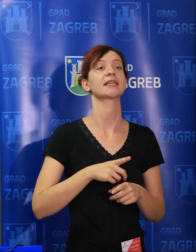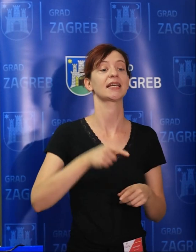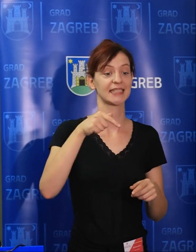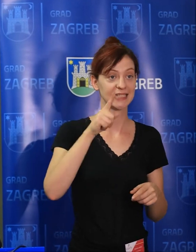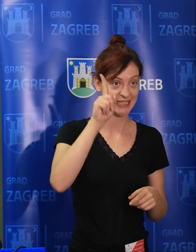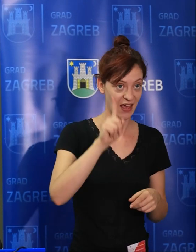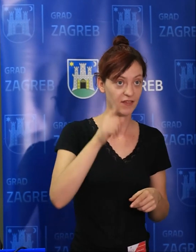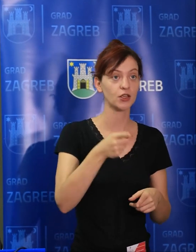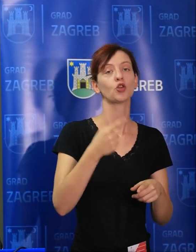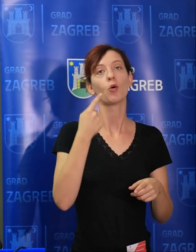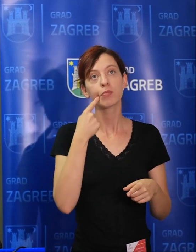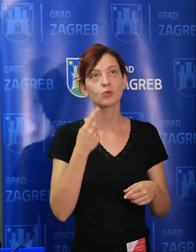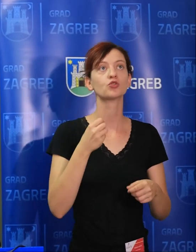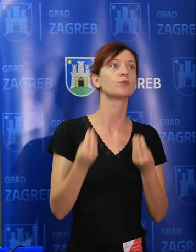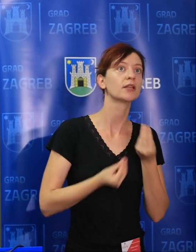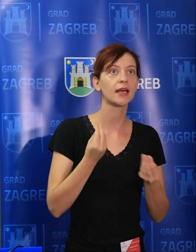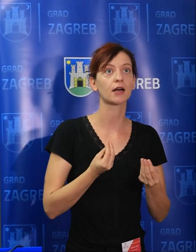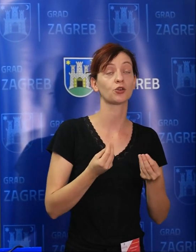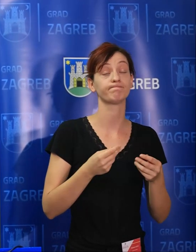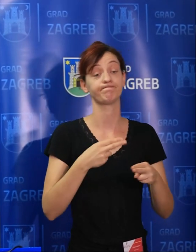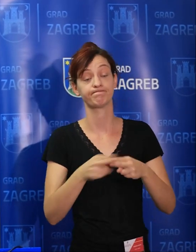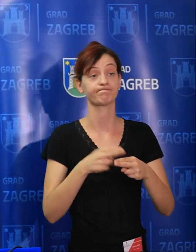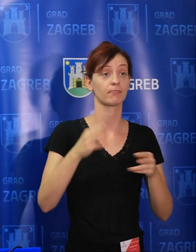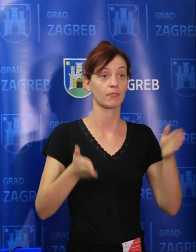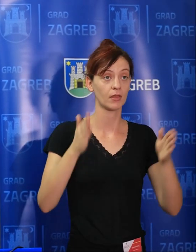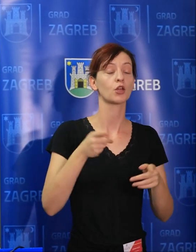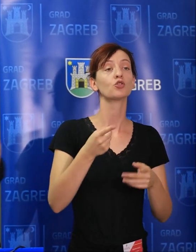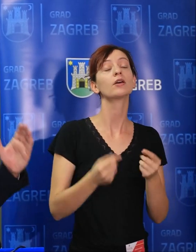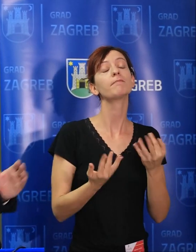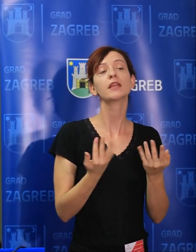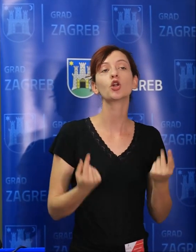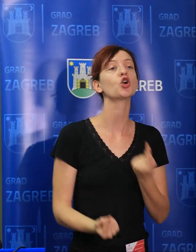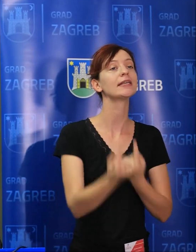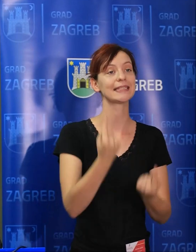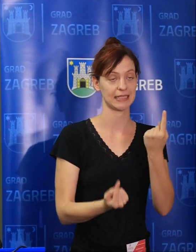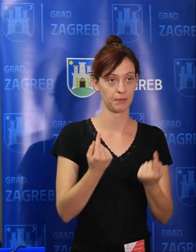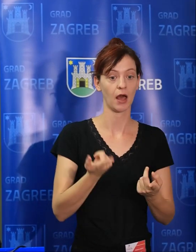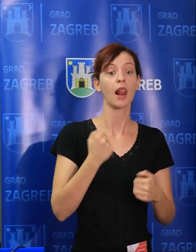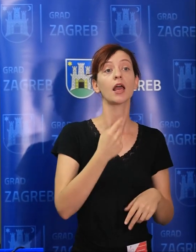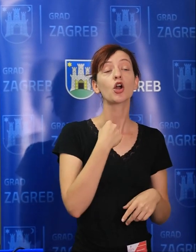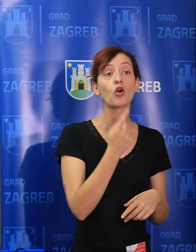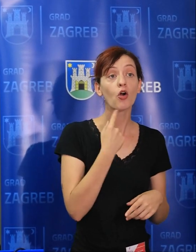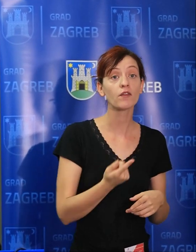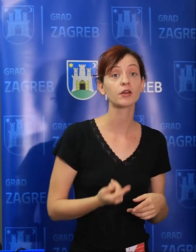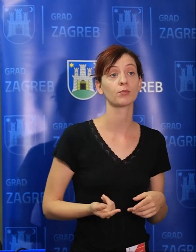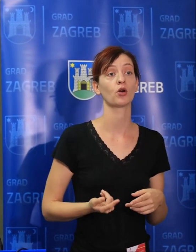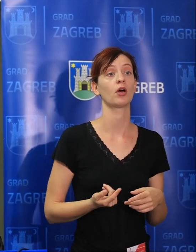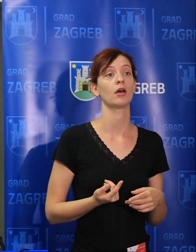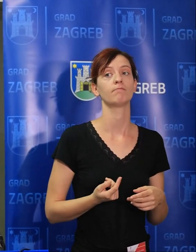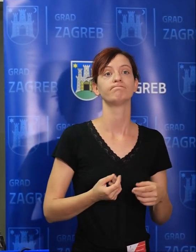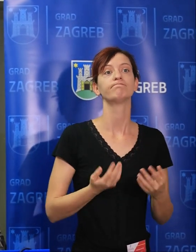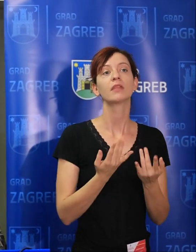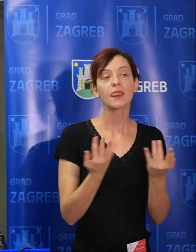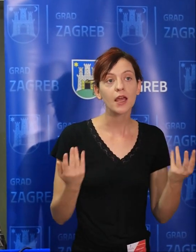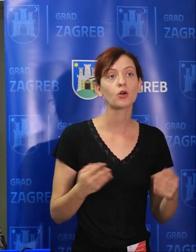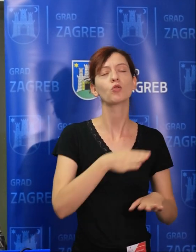pokušat ćemo isto to staviti u neke gavarite. Dakle, to su par iznimki, međutim, govorimo o nekoliko, ono, jako